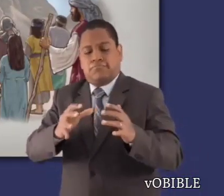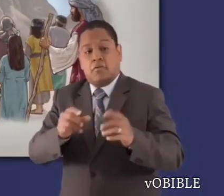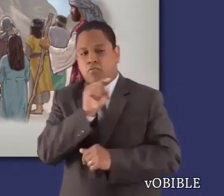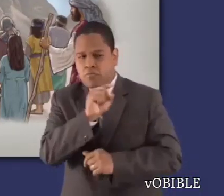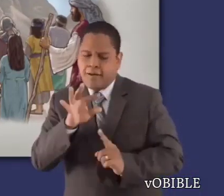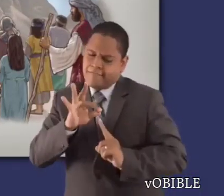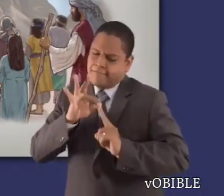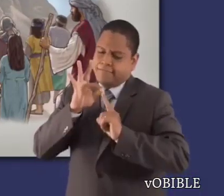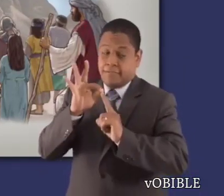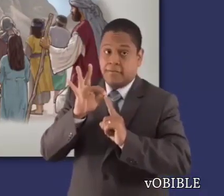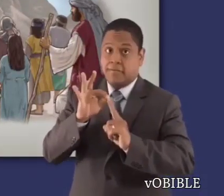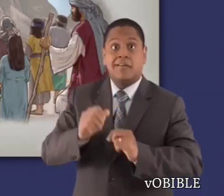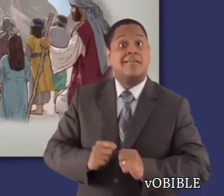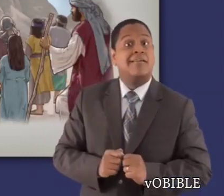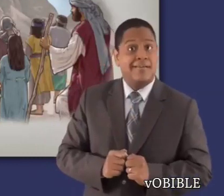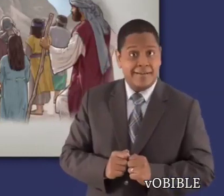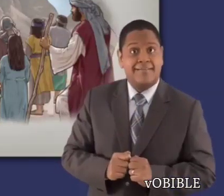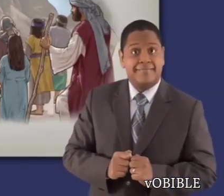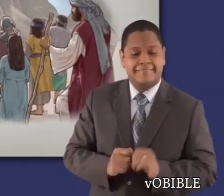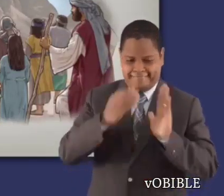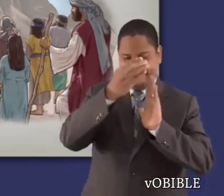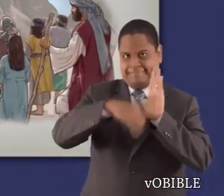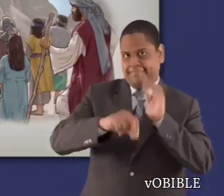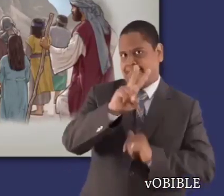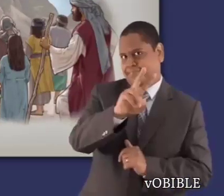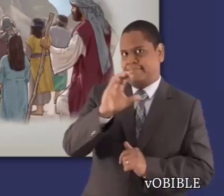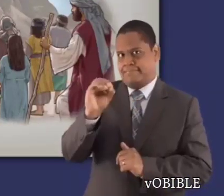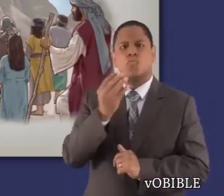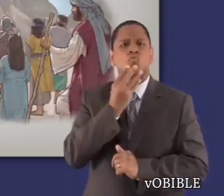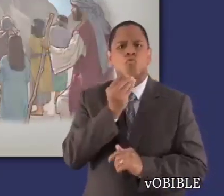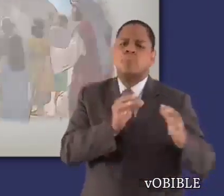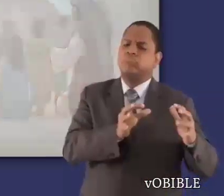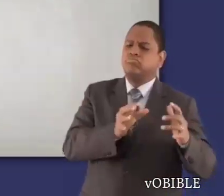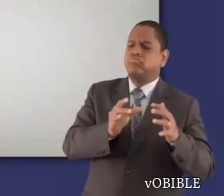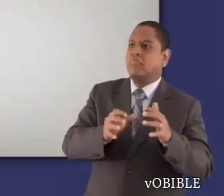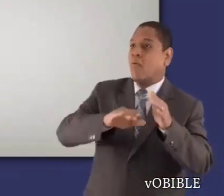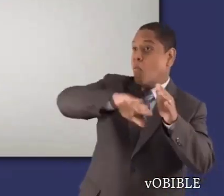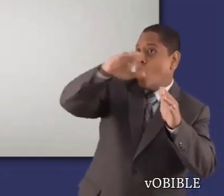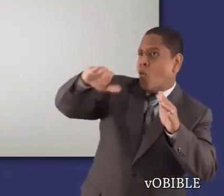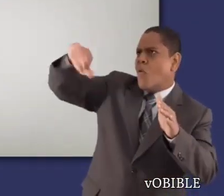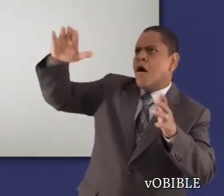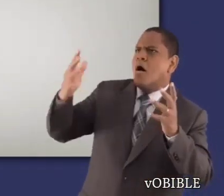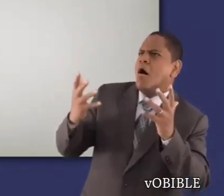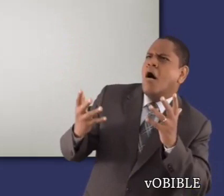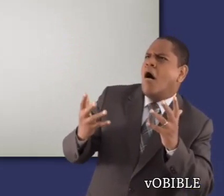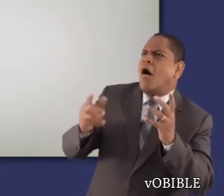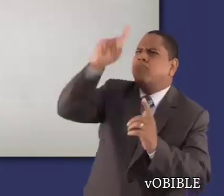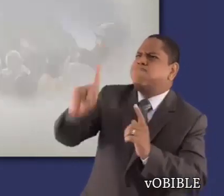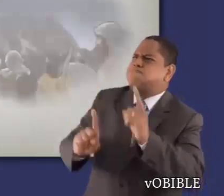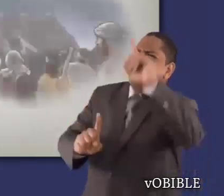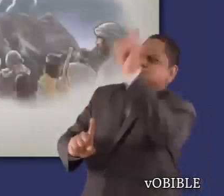de la letra, llegarán a ser un reino de sacerdotes y una nación santa. En el capítulo 20,